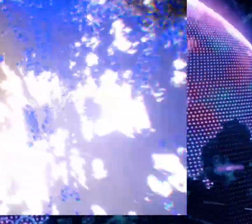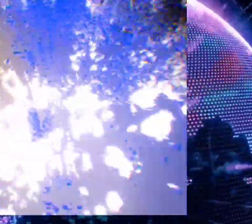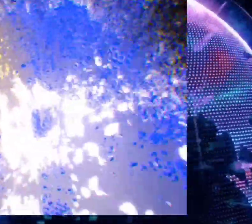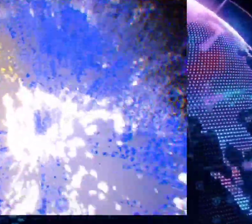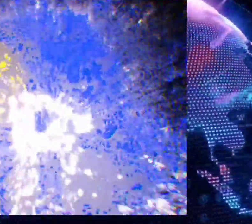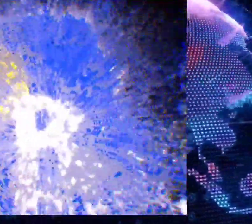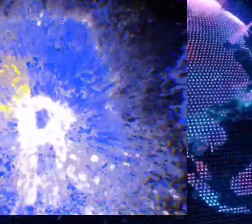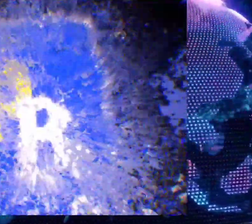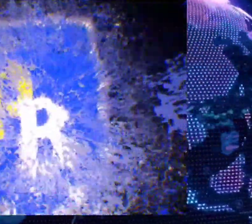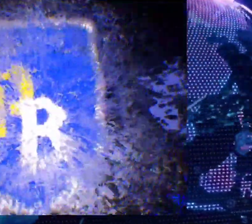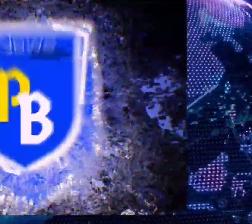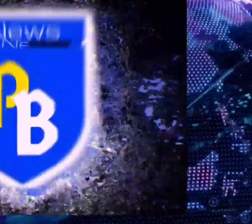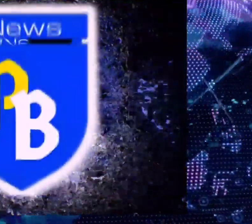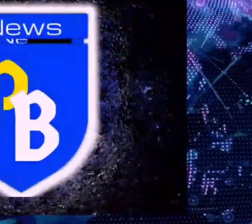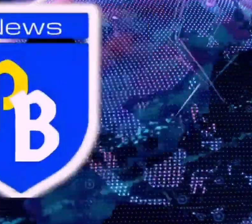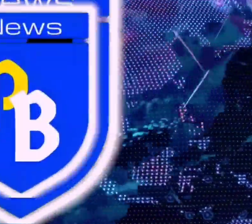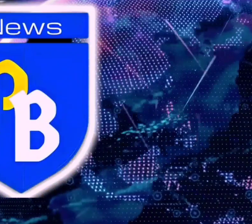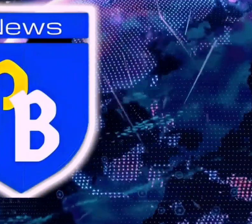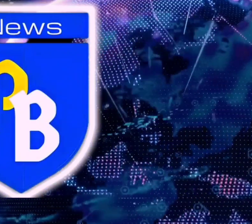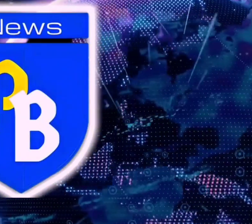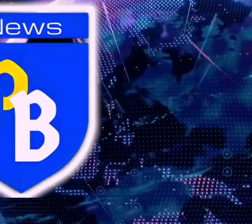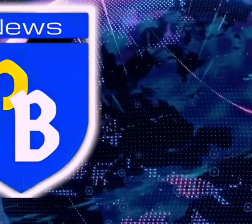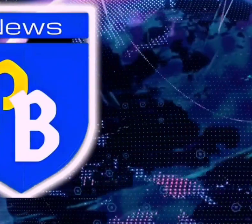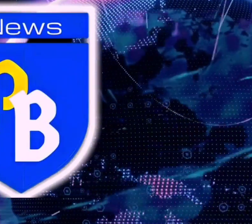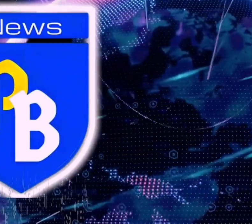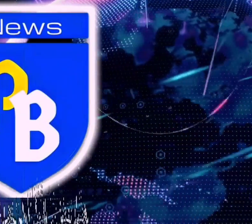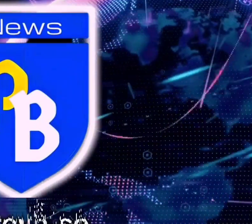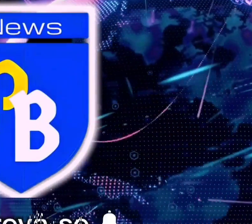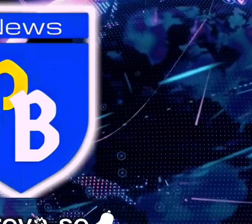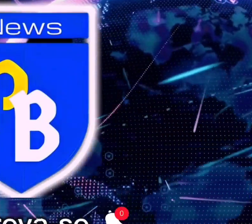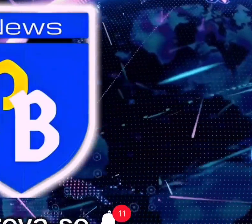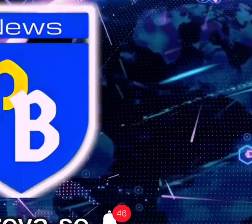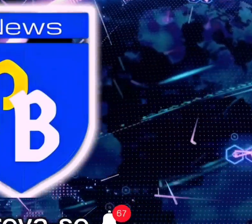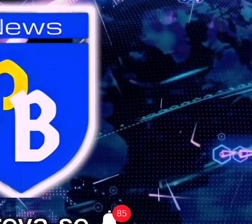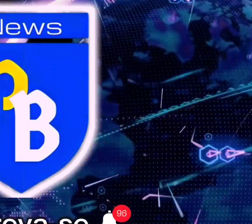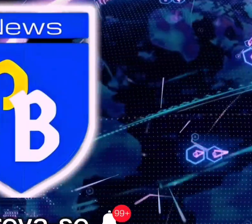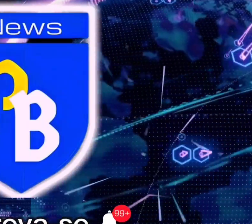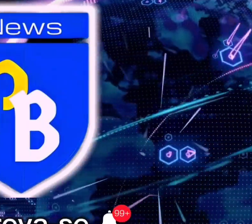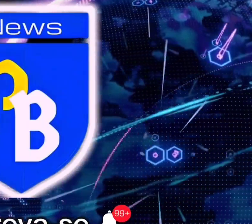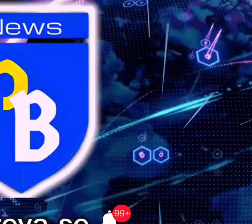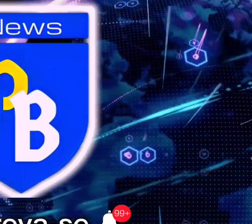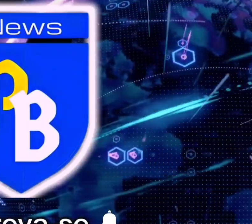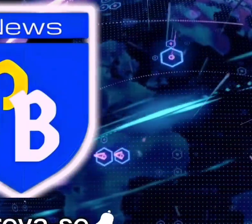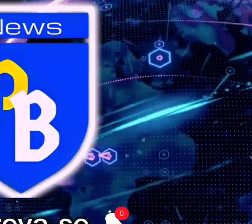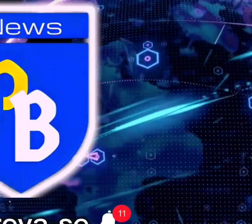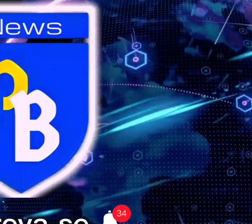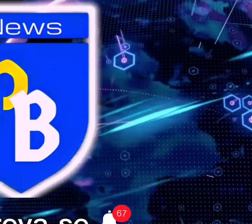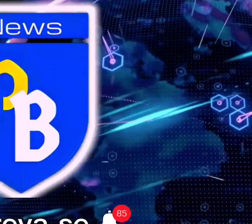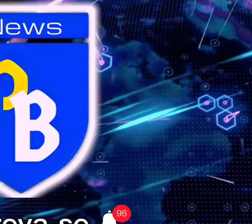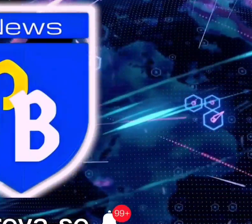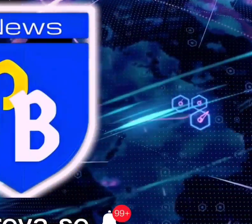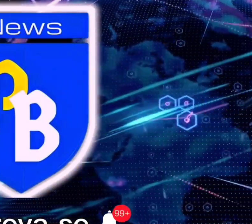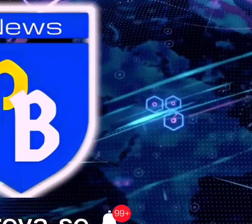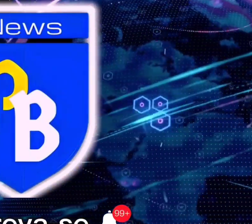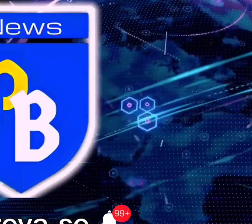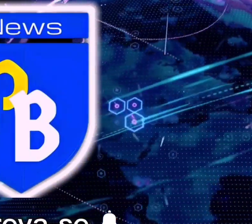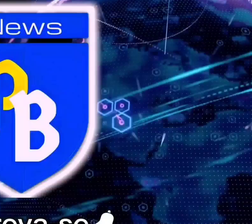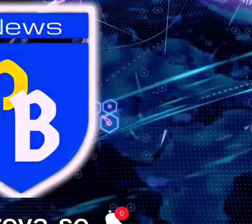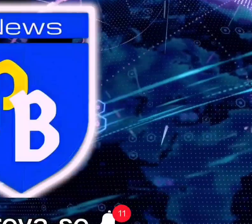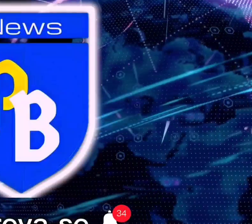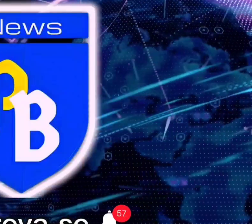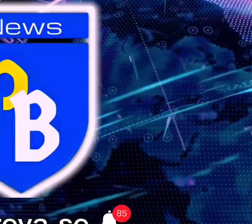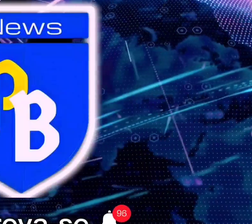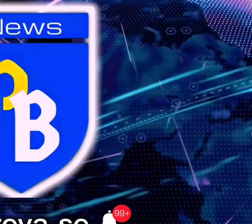Obrigado pela companhia de hoje. Não esqueça de deixar o seu like e compartilhar o nosso conteúdo. Até a próxima.